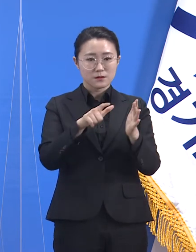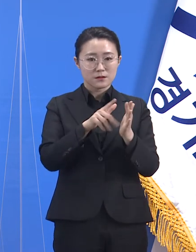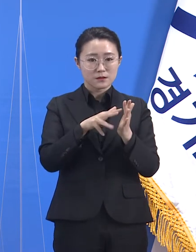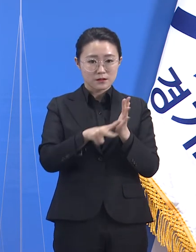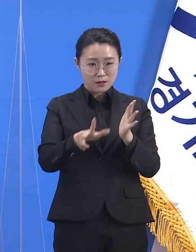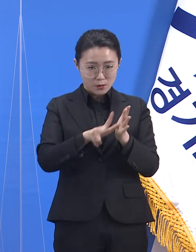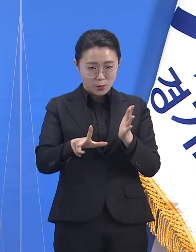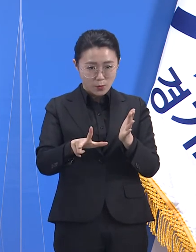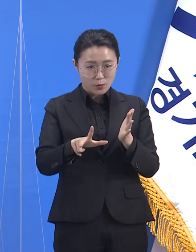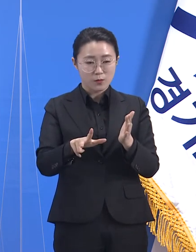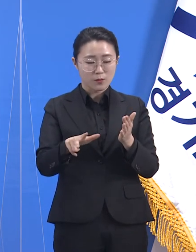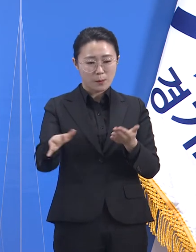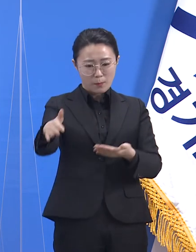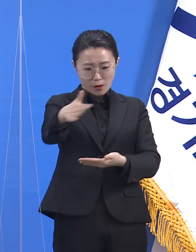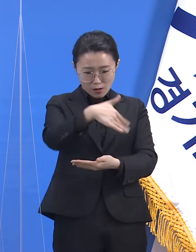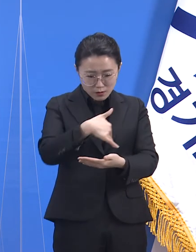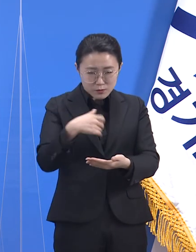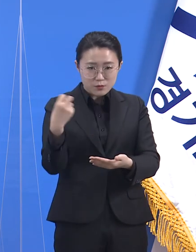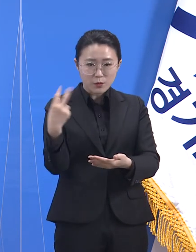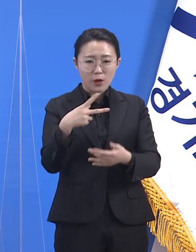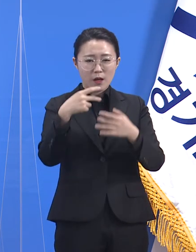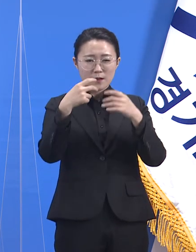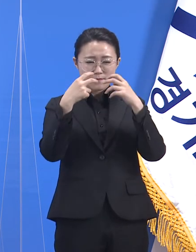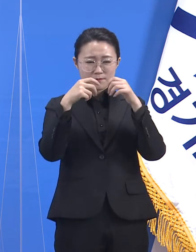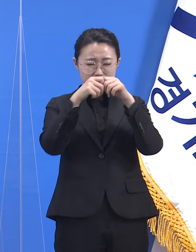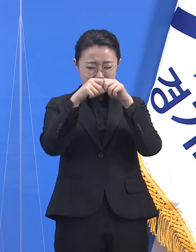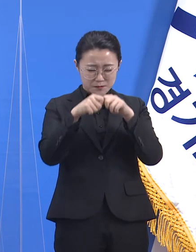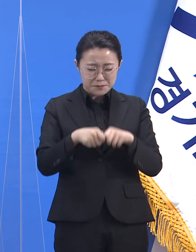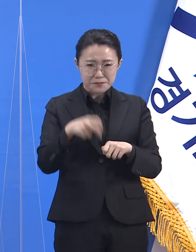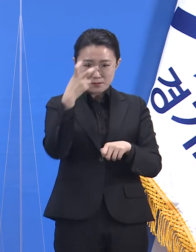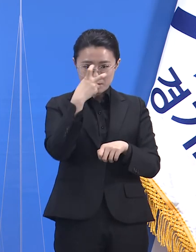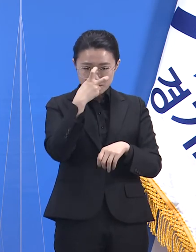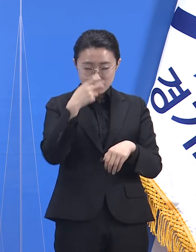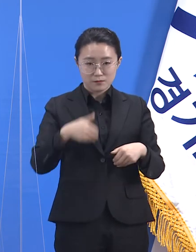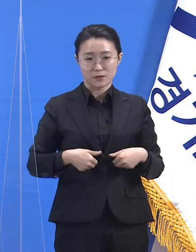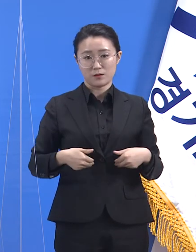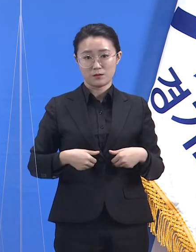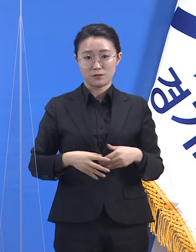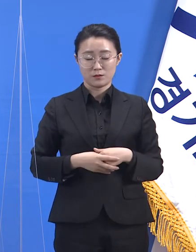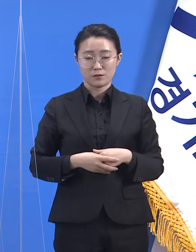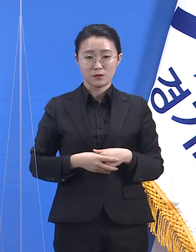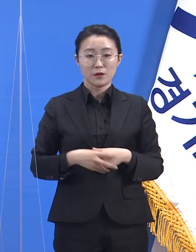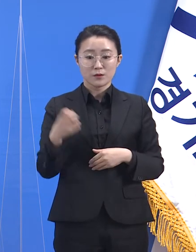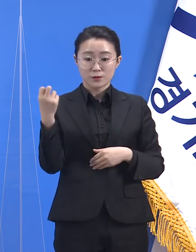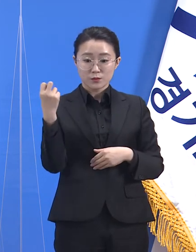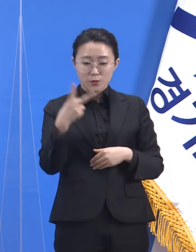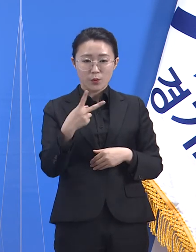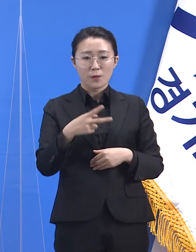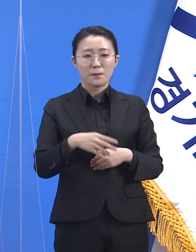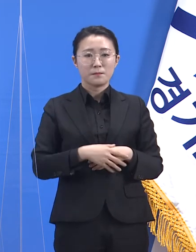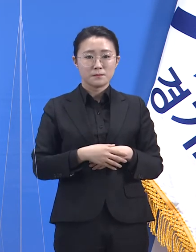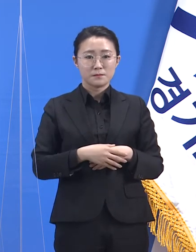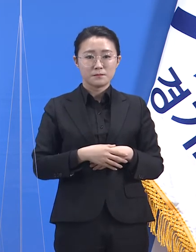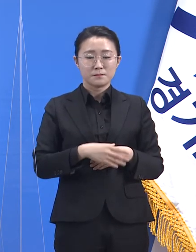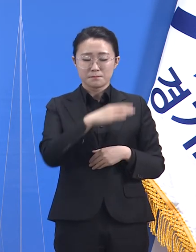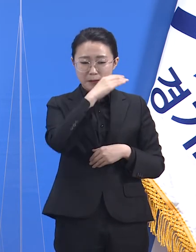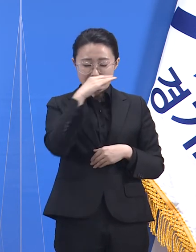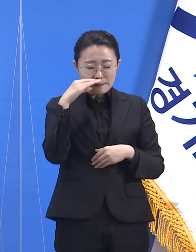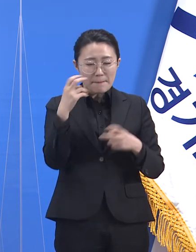통해 방역 정책은 결정되어야 하고 이는 적절한 방법으로 대중과 소통되어야 합니다.